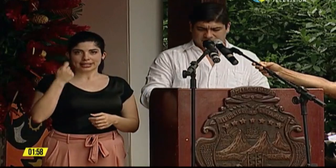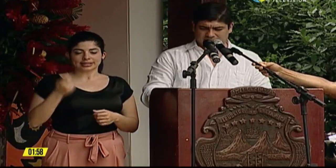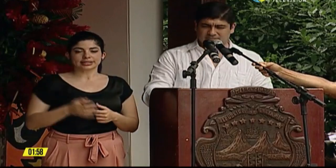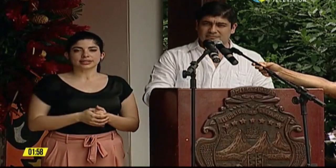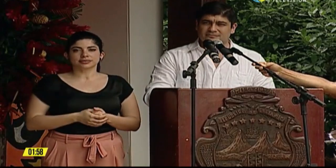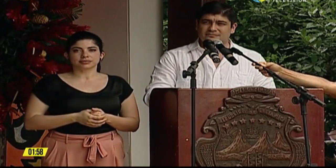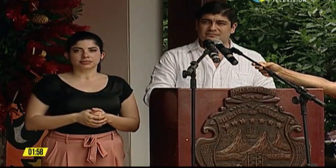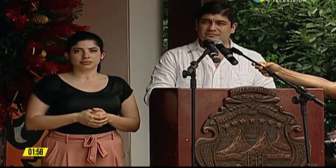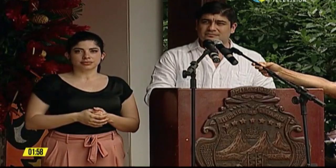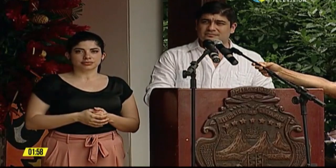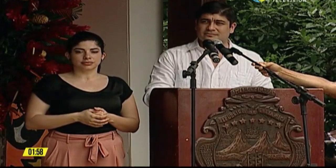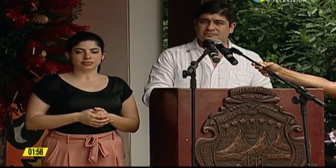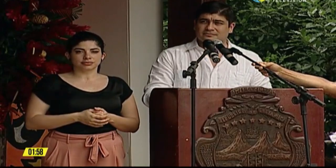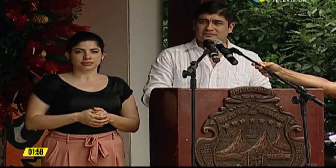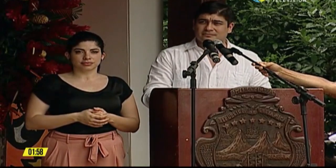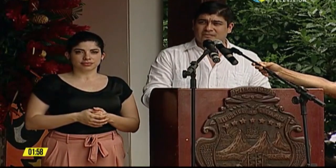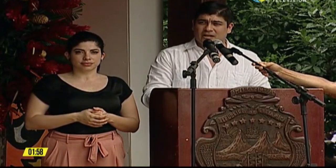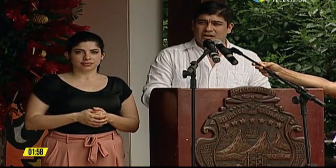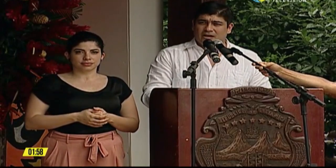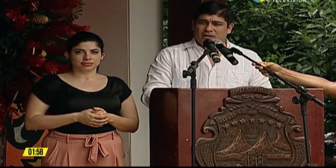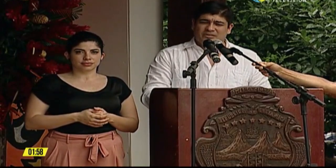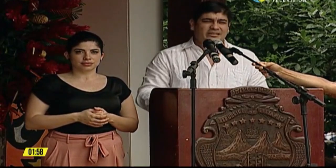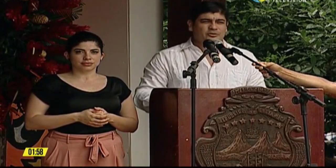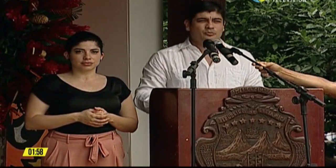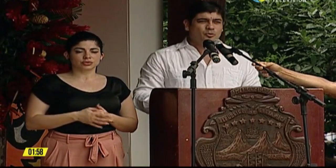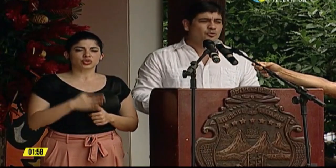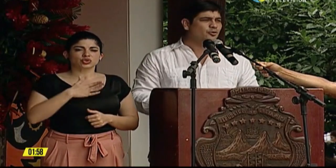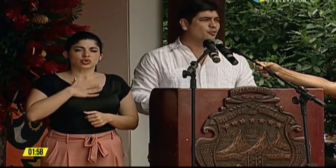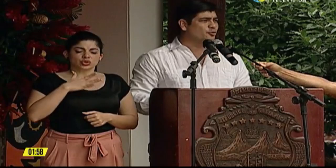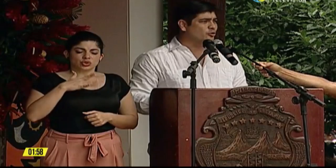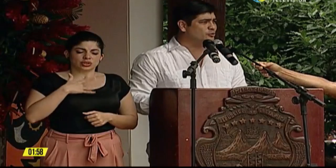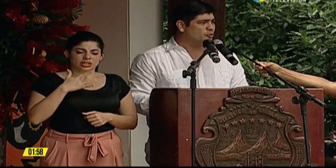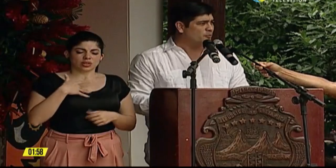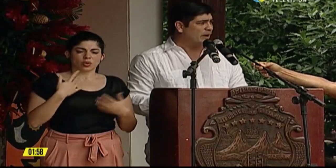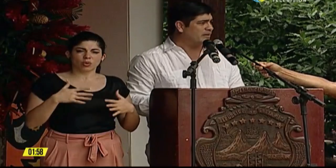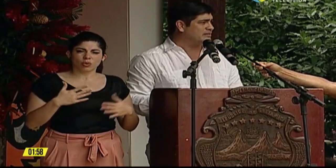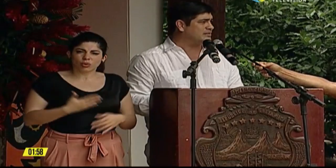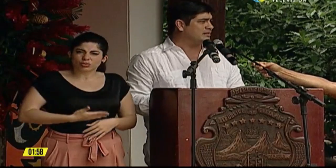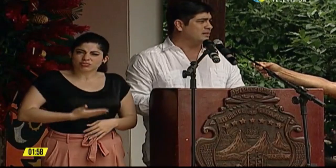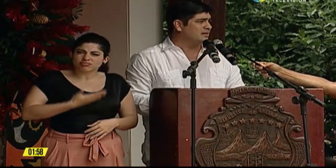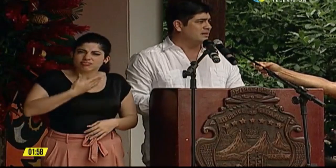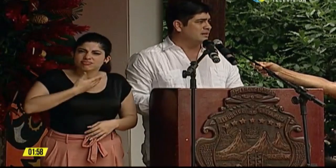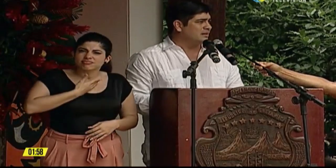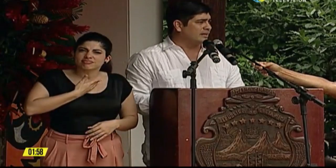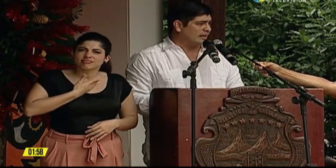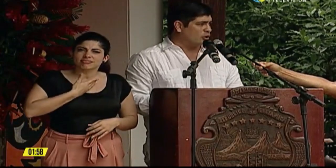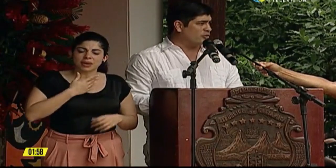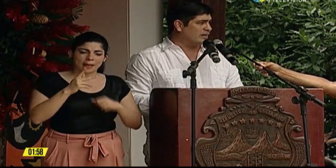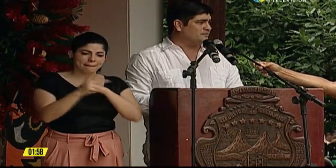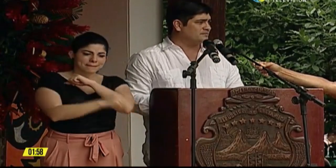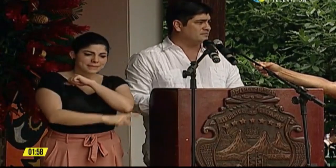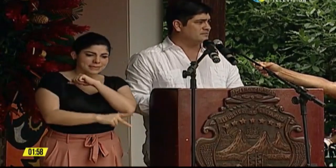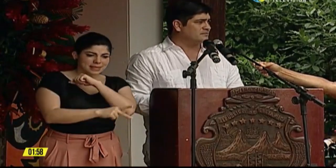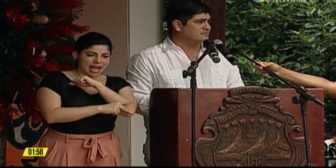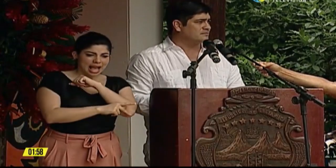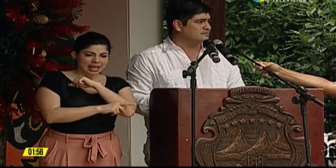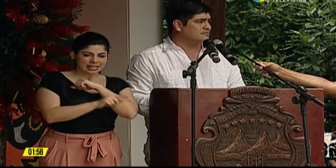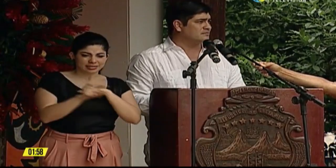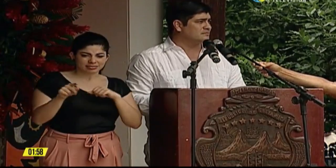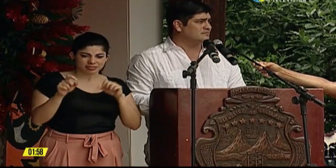¡Fuerza, presidente! ¡Fuerza, presidente! Me siento muy orgulloso de un país que logra